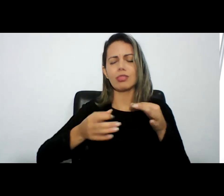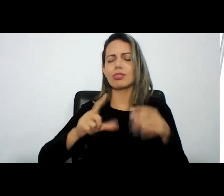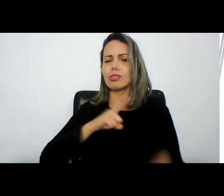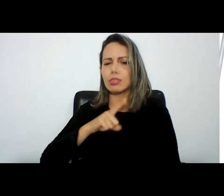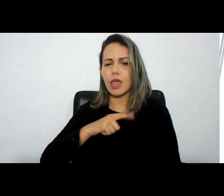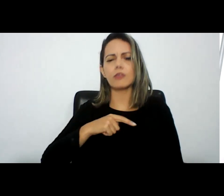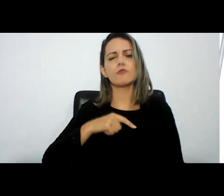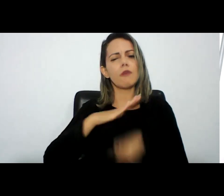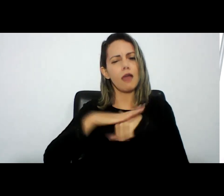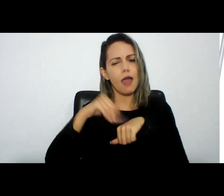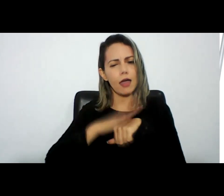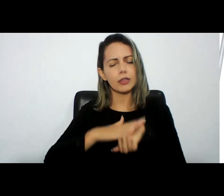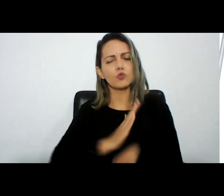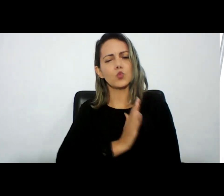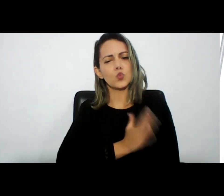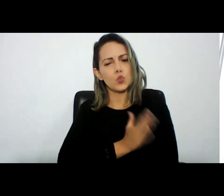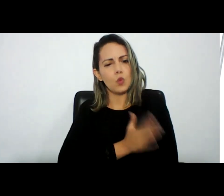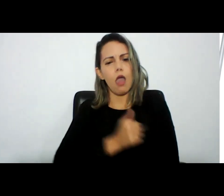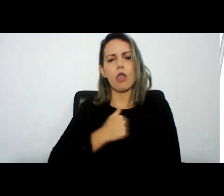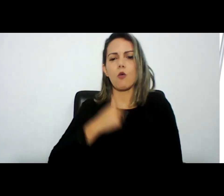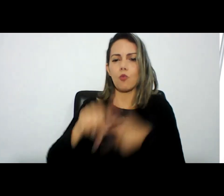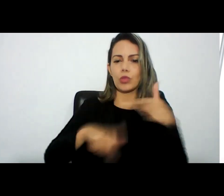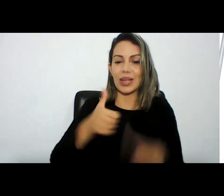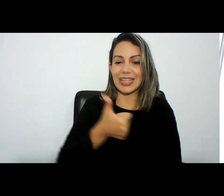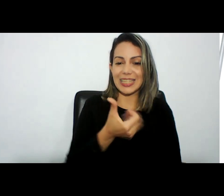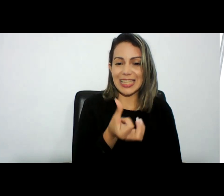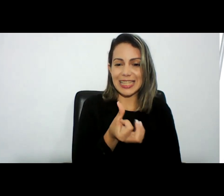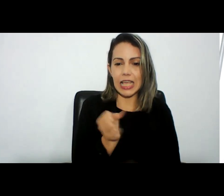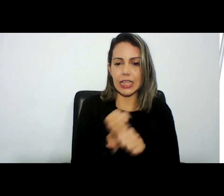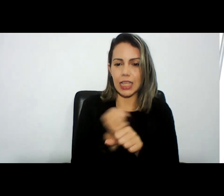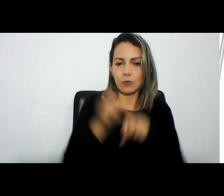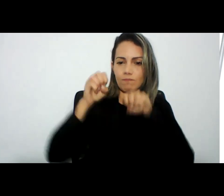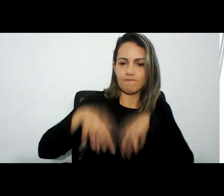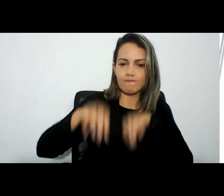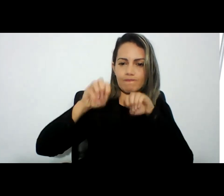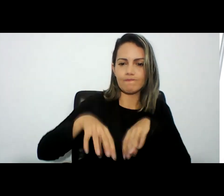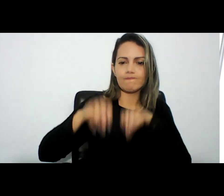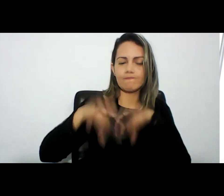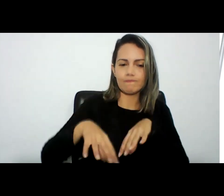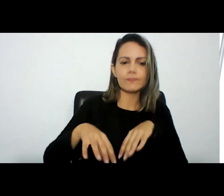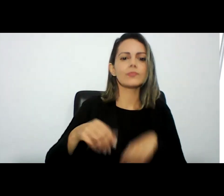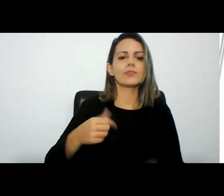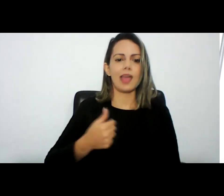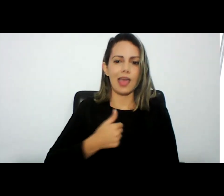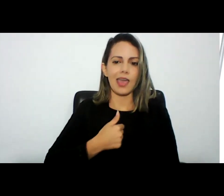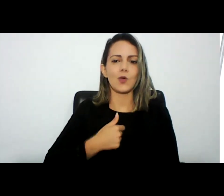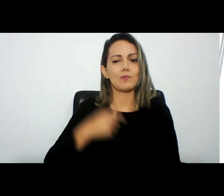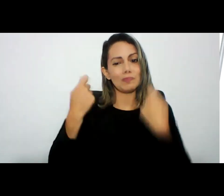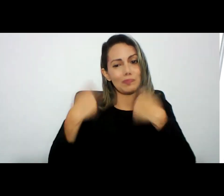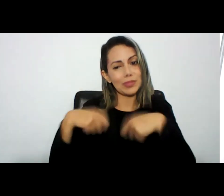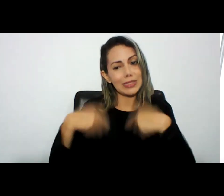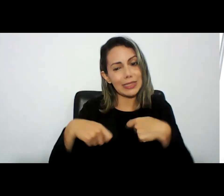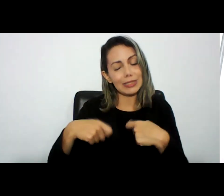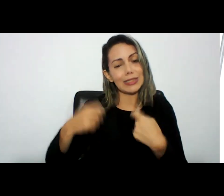onde eu lecionei durante 16 anos por força de participação na banca exibuladora eu tive que me